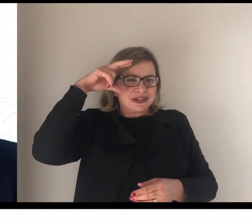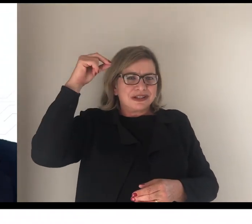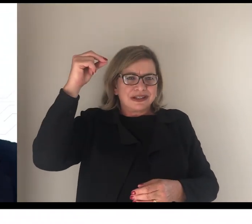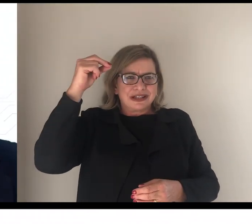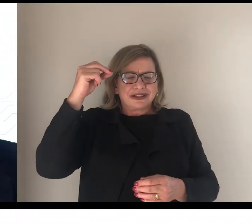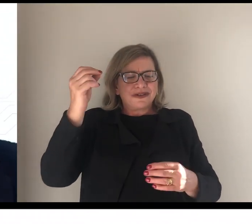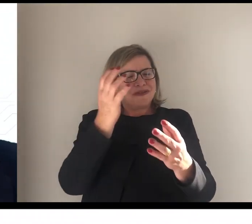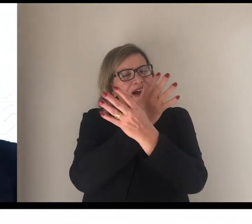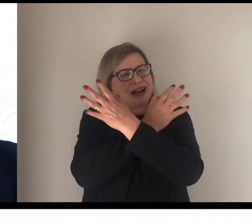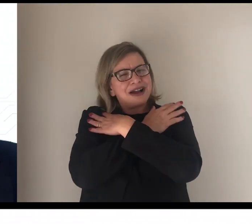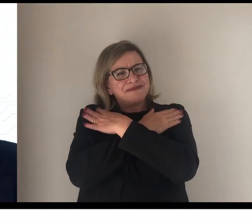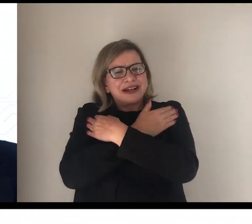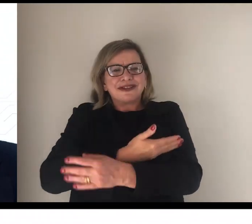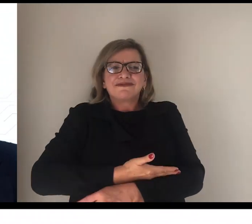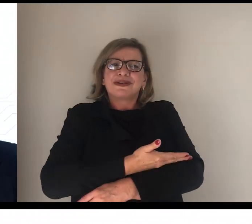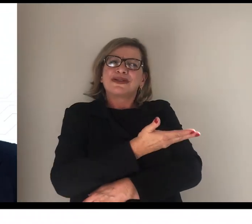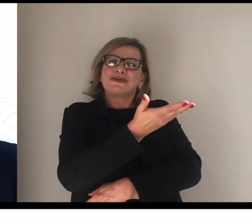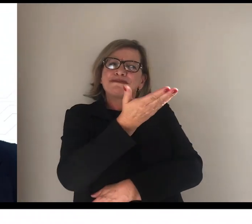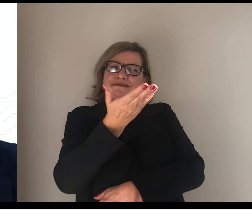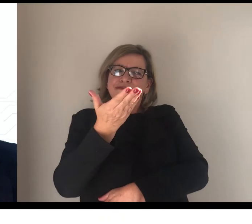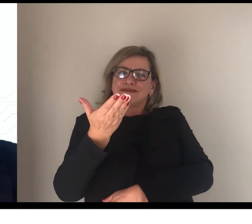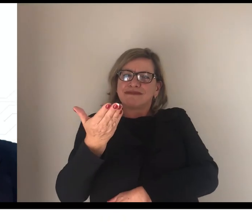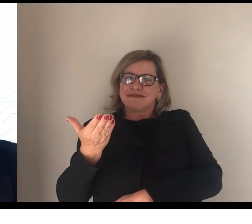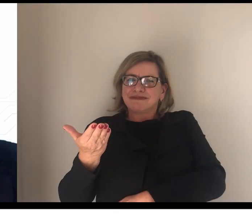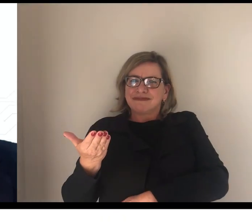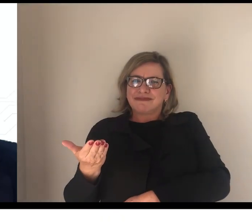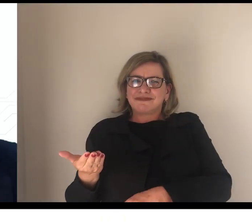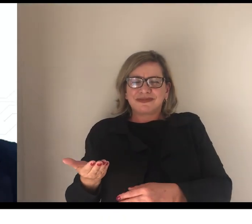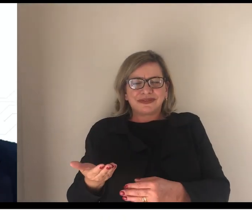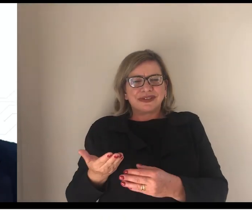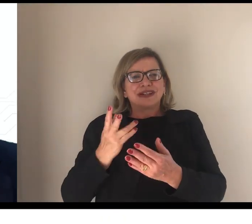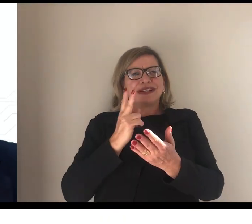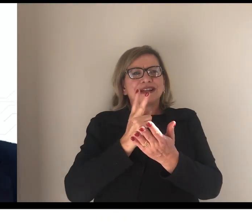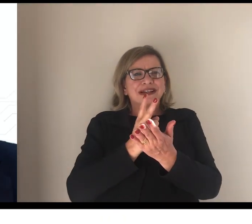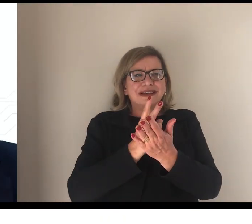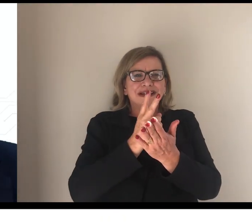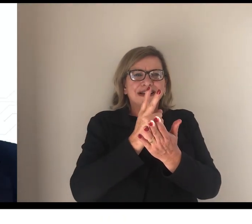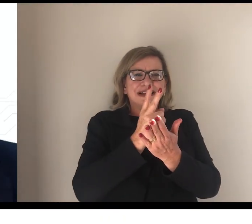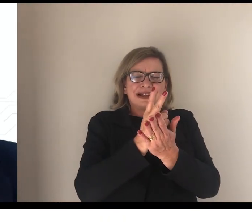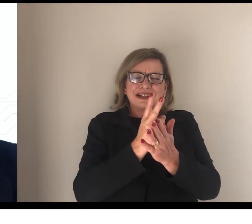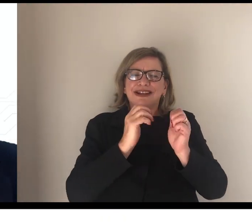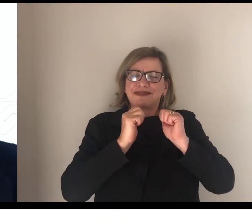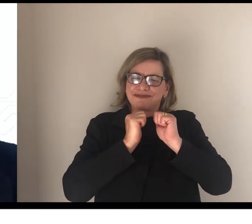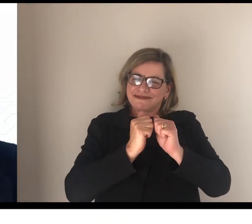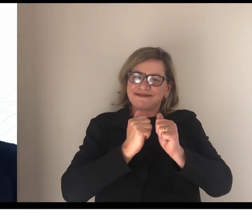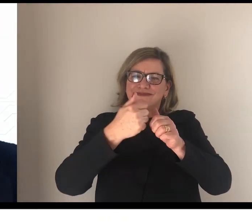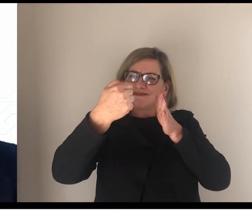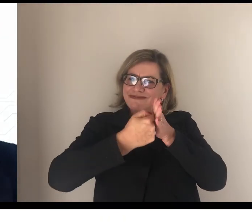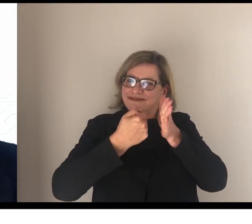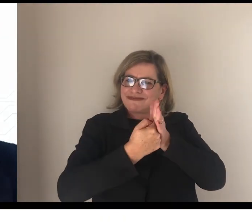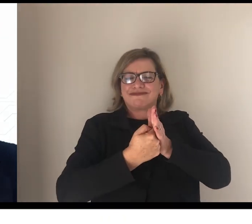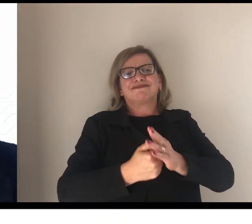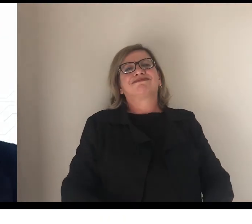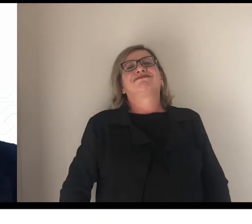Forte abraço a todos vocês e contem com a gente no que precisarem. Tchau, tchau. Tchau,